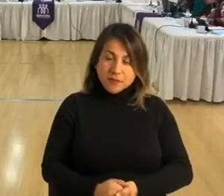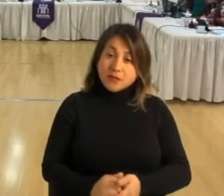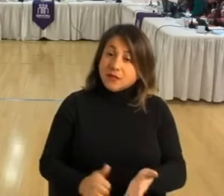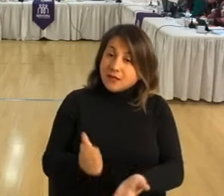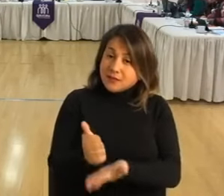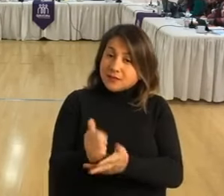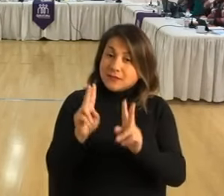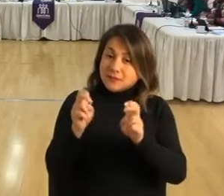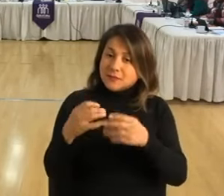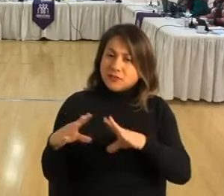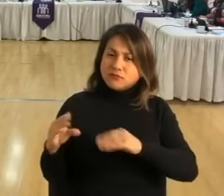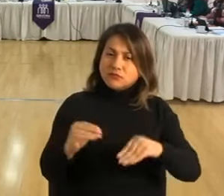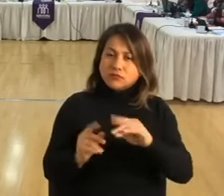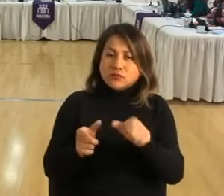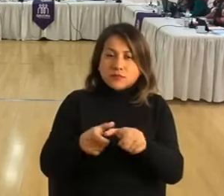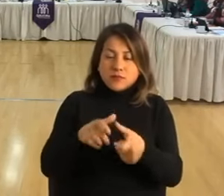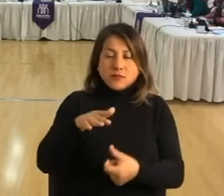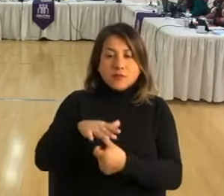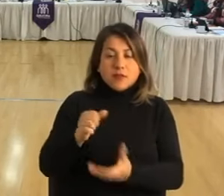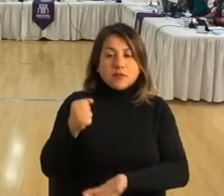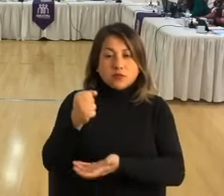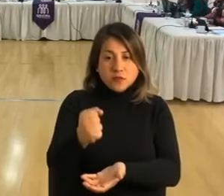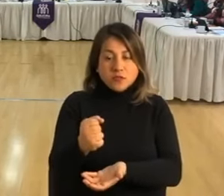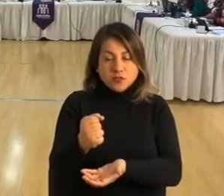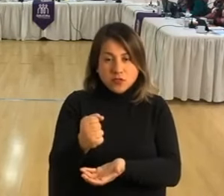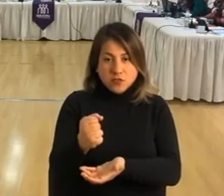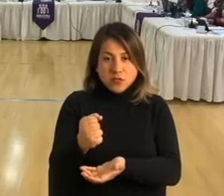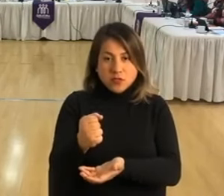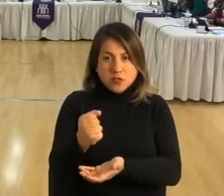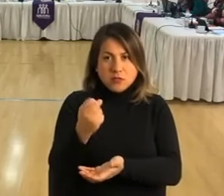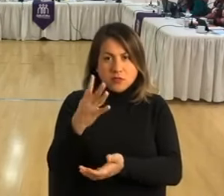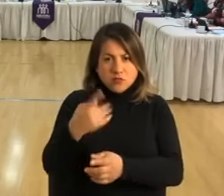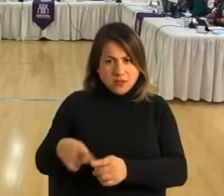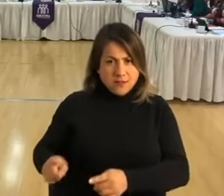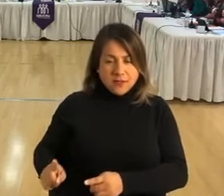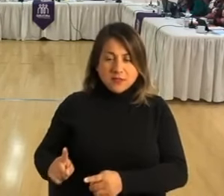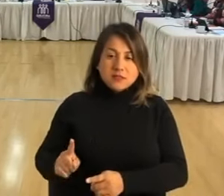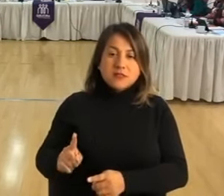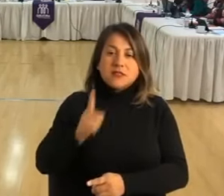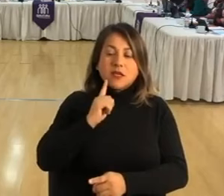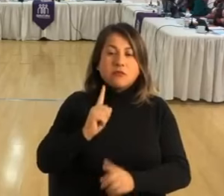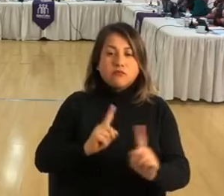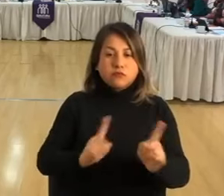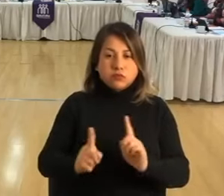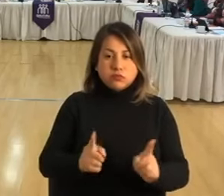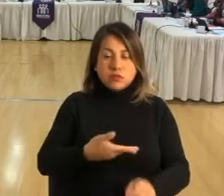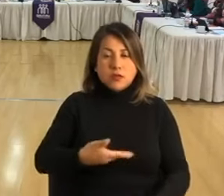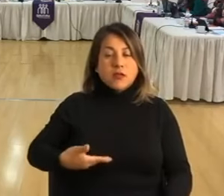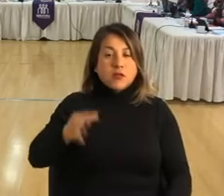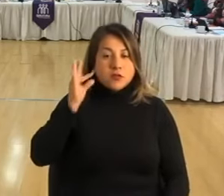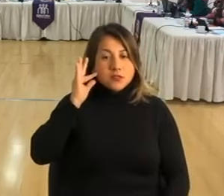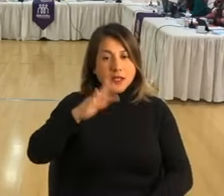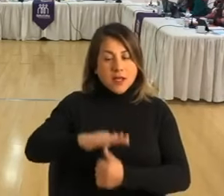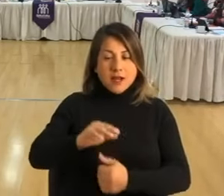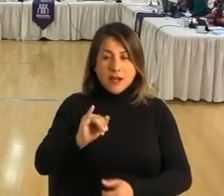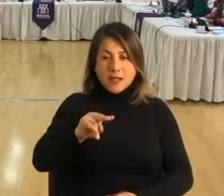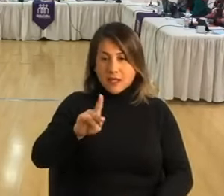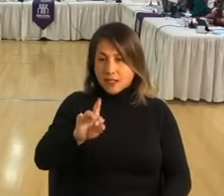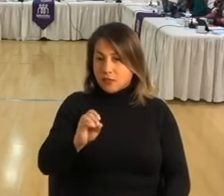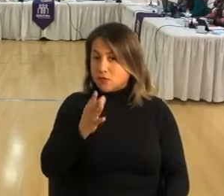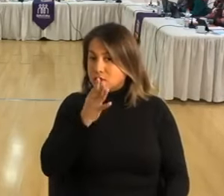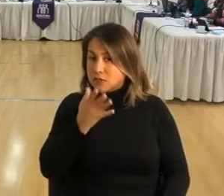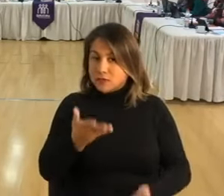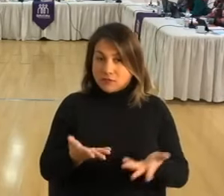Alcaldesa, este tema fue visto en comisión de subvenciones, en más de una sesión, presidida por la concejala María Indono, si la